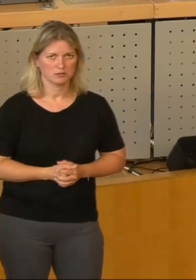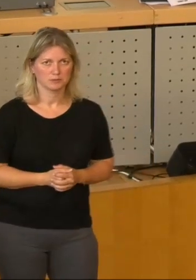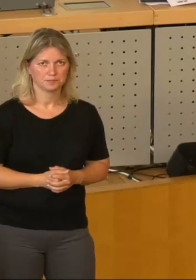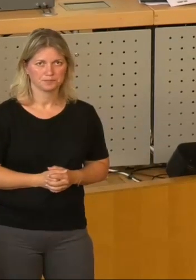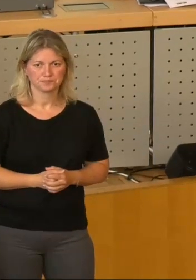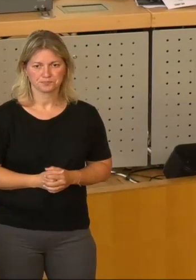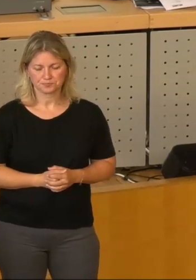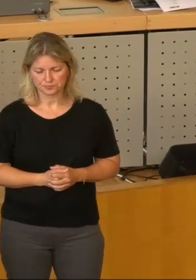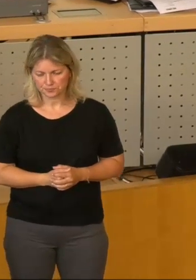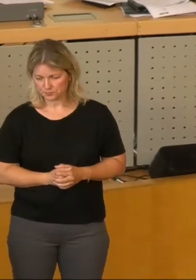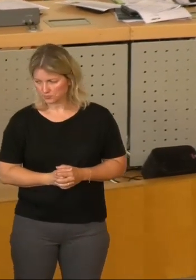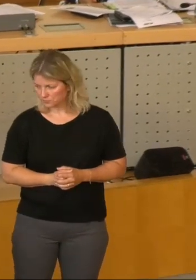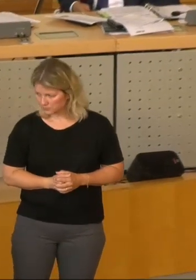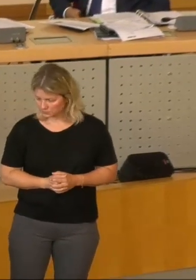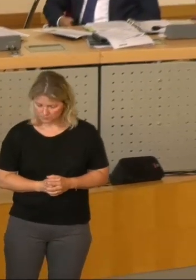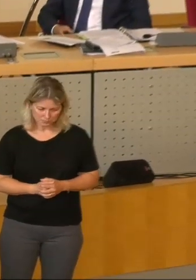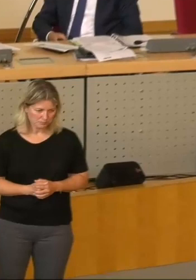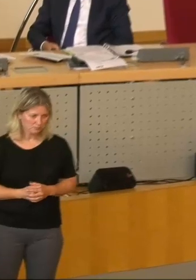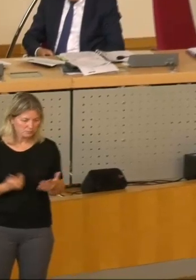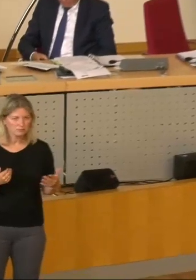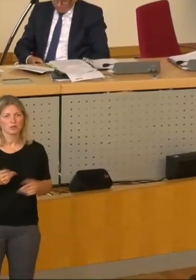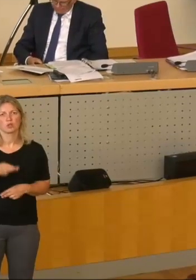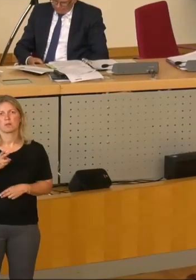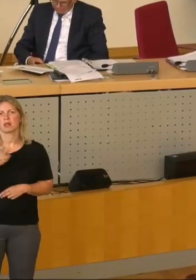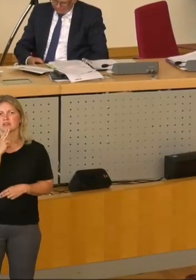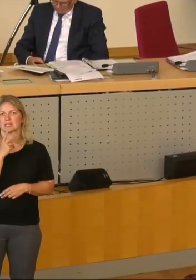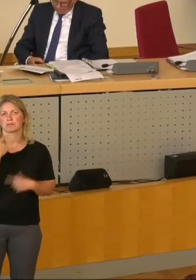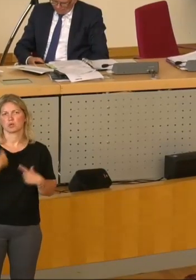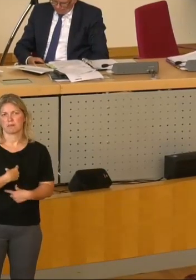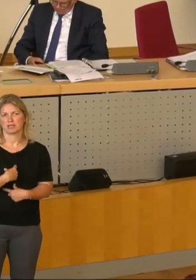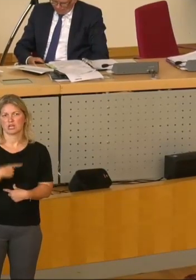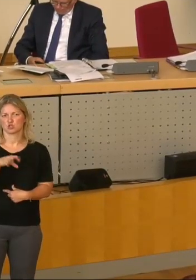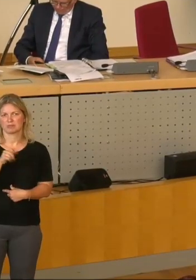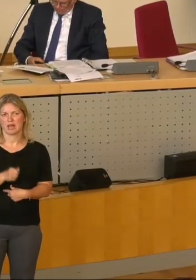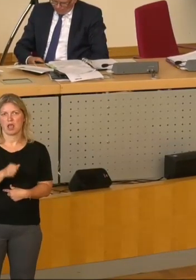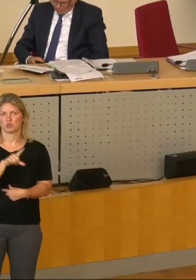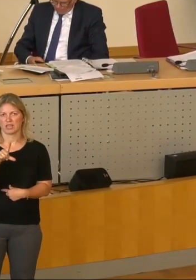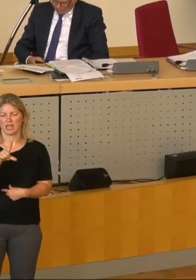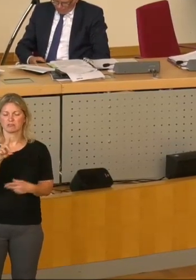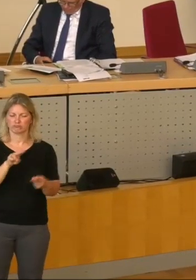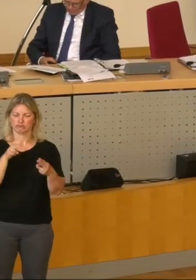Für Herrn Bürgermeister Schmidt-Lamonten übernimmt auch hier Frau Bürgermeisterin Jenichen die Beantwortung.